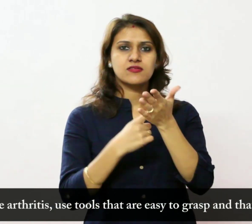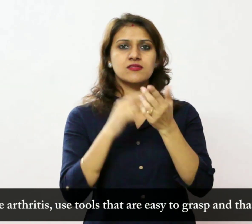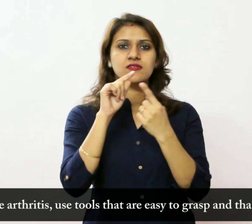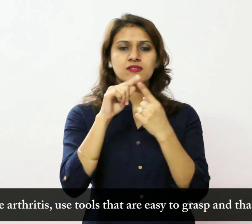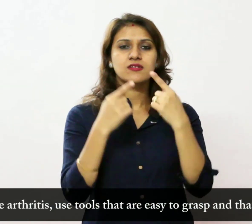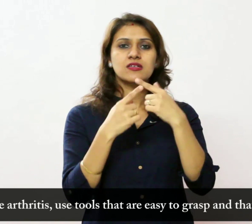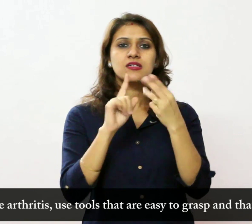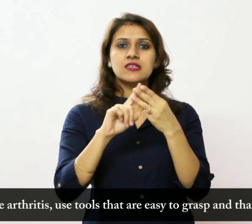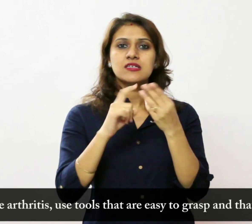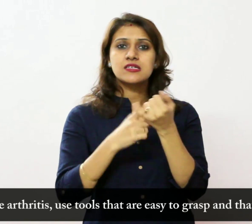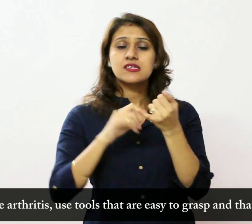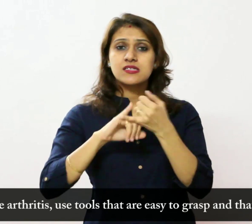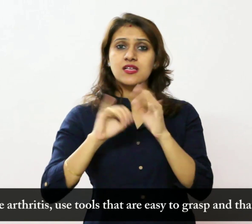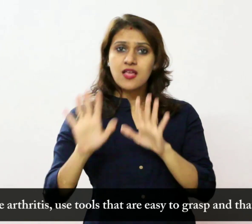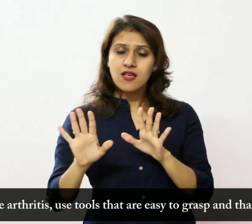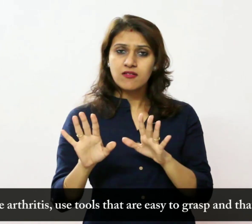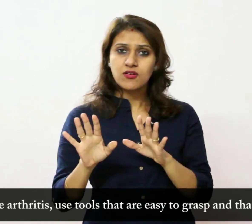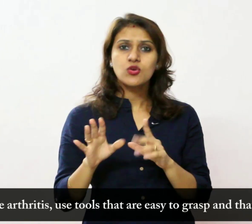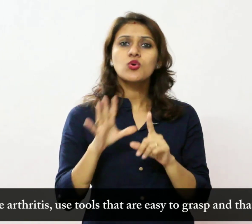और जो आपकी शमता में फिट हों